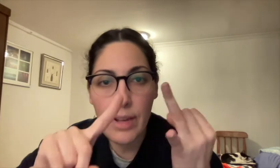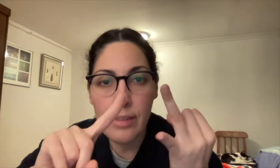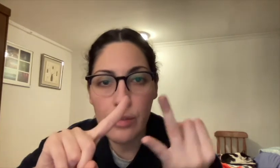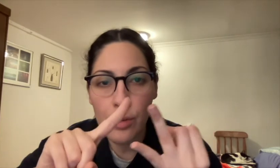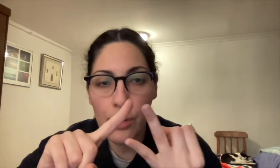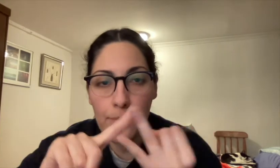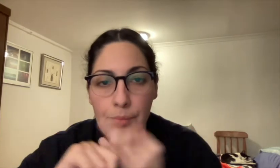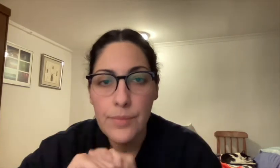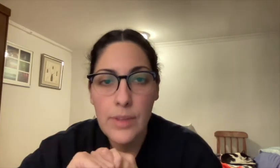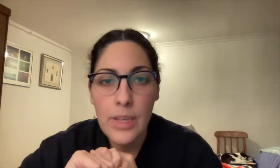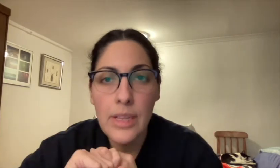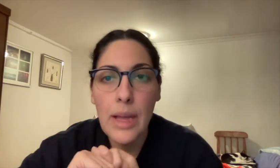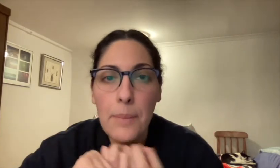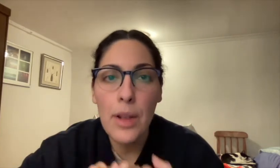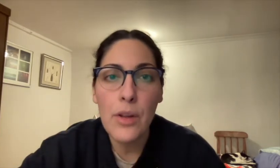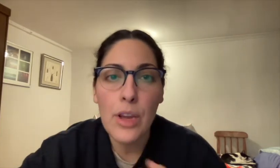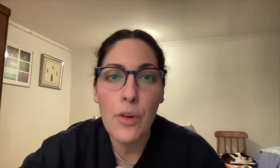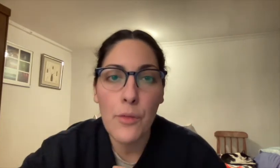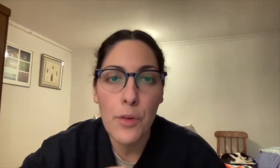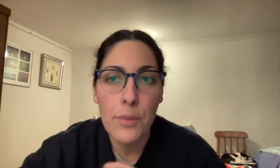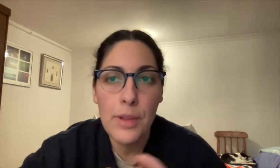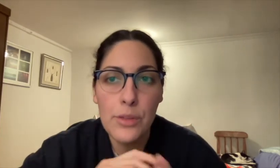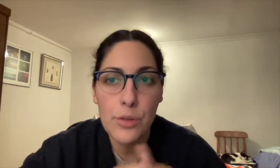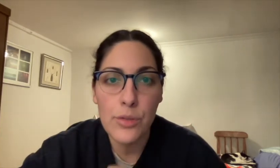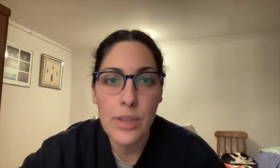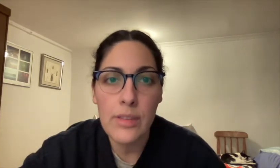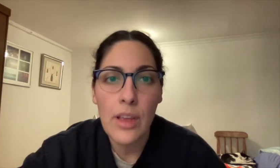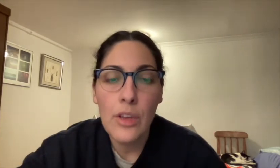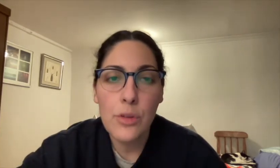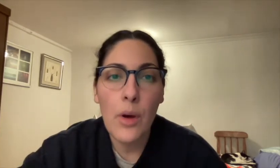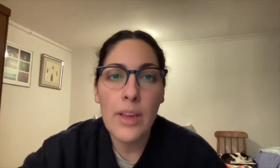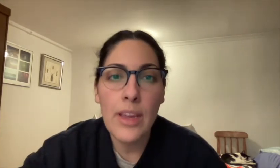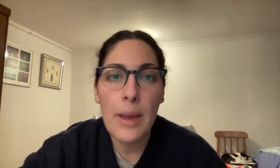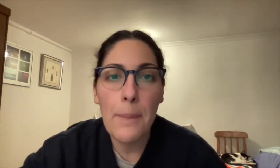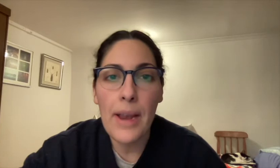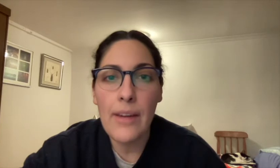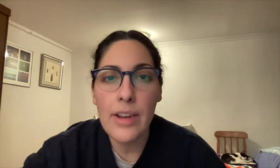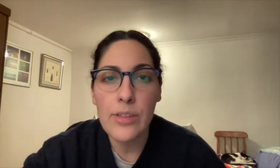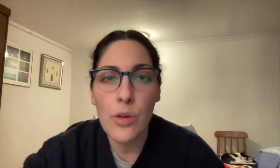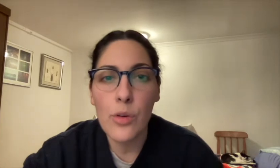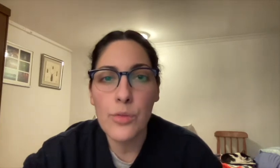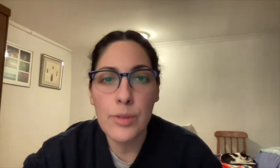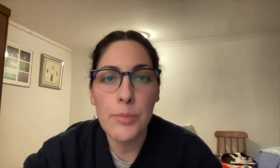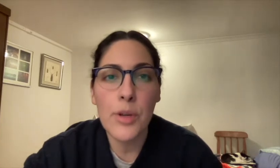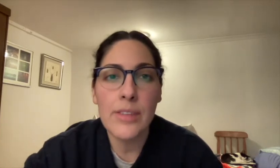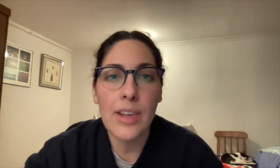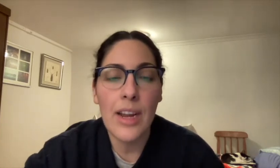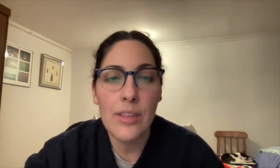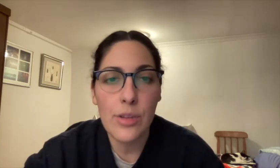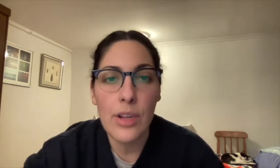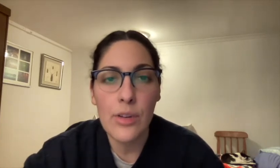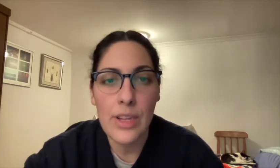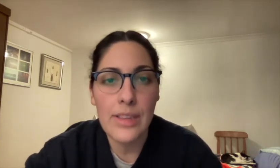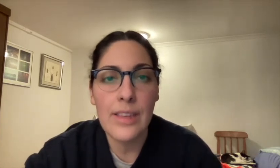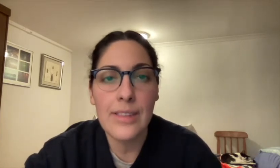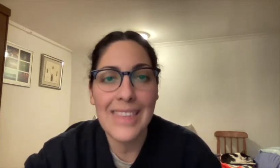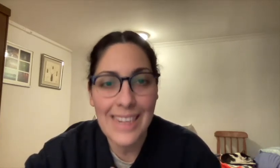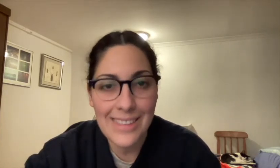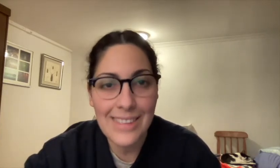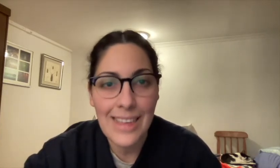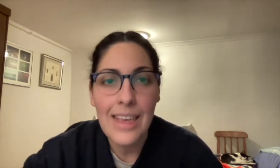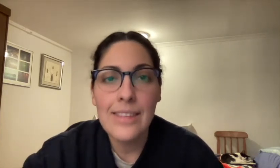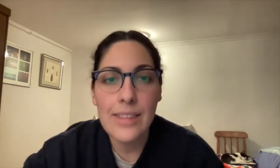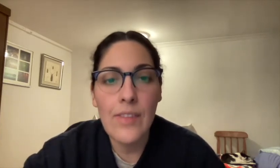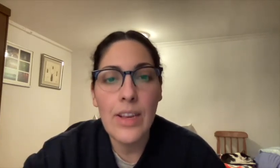una civilización y también lo que conforma entonces todas aquellas palabras o conceptos que se relacionan con estas